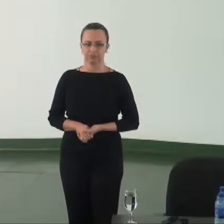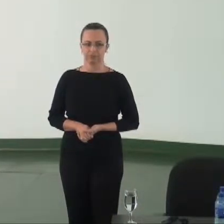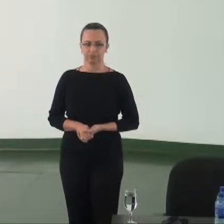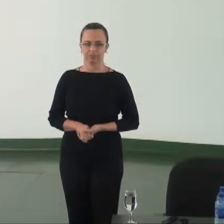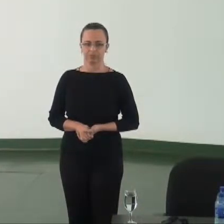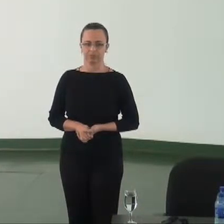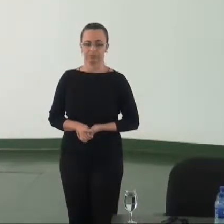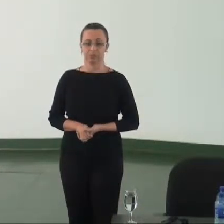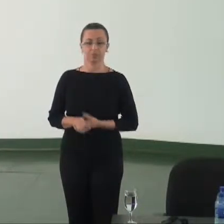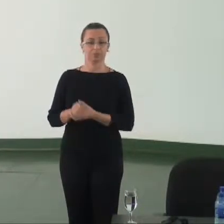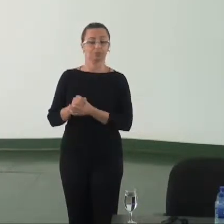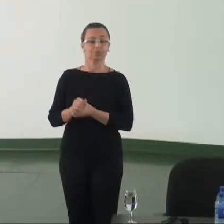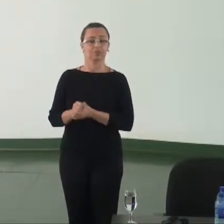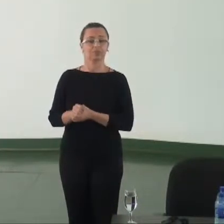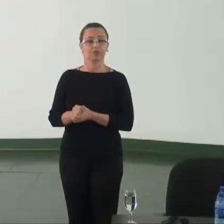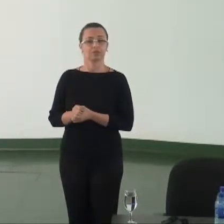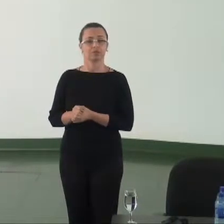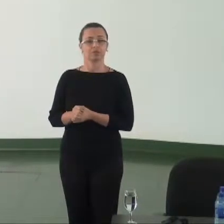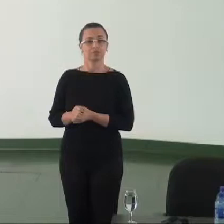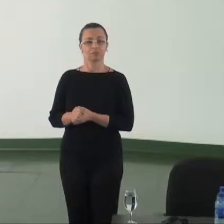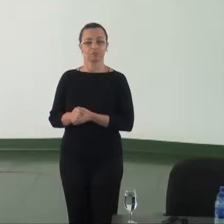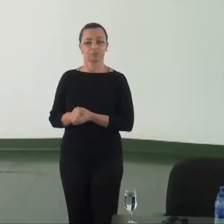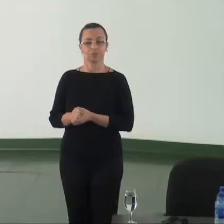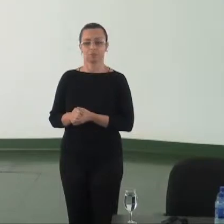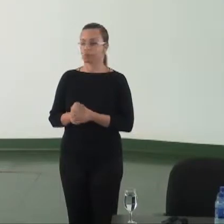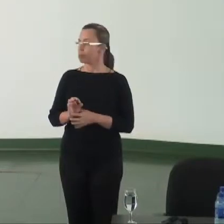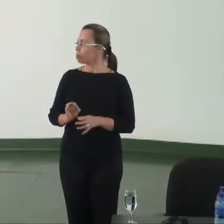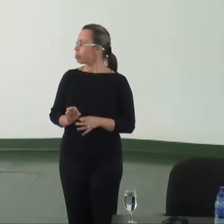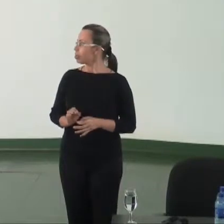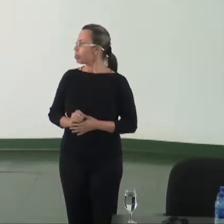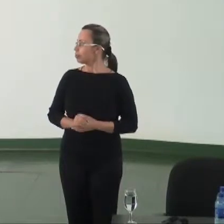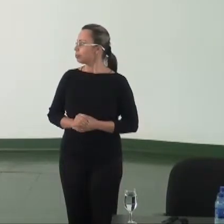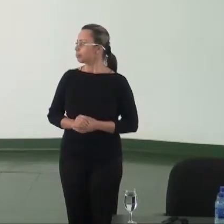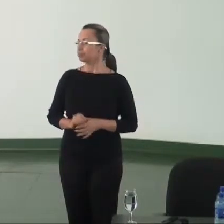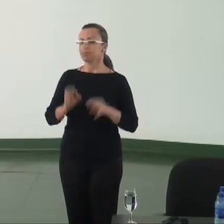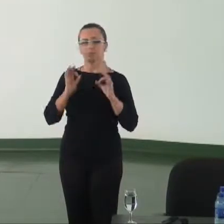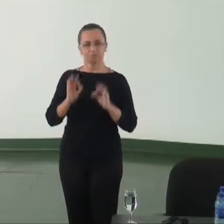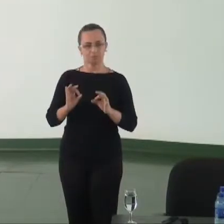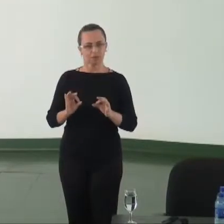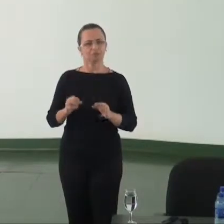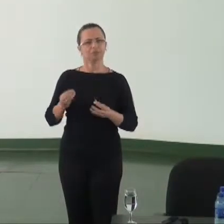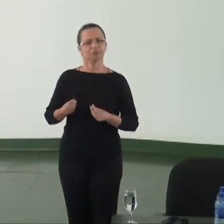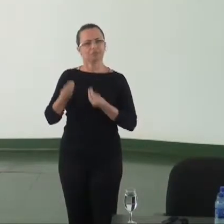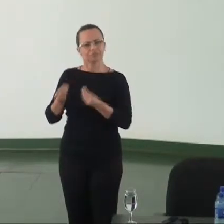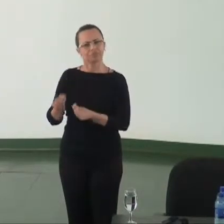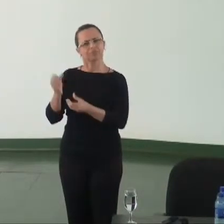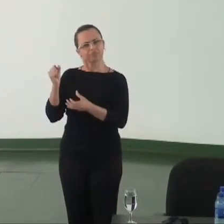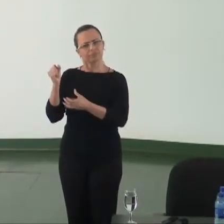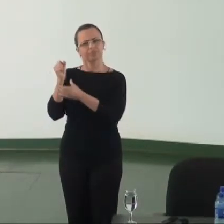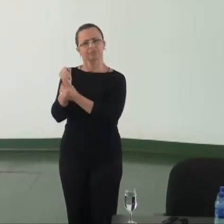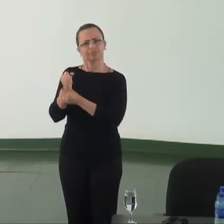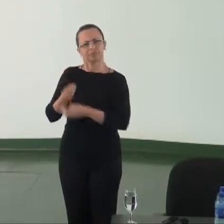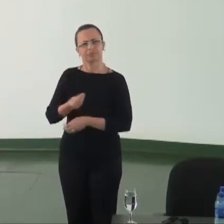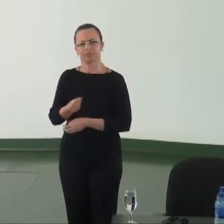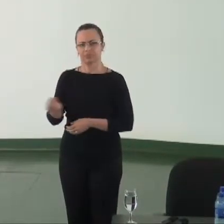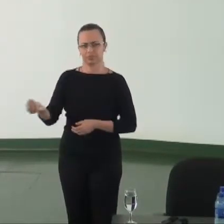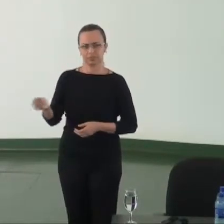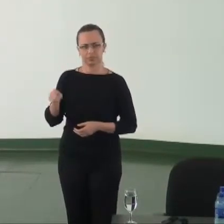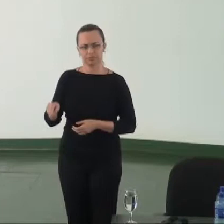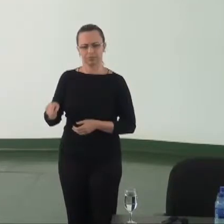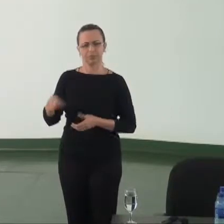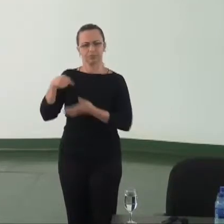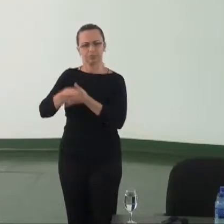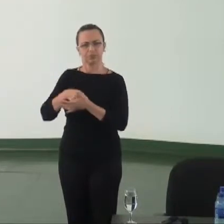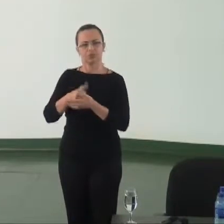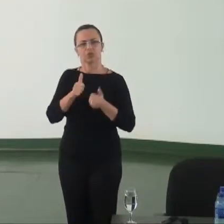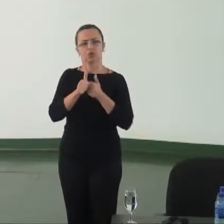Garantir a segurança Estou certo? Sim, garantir a segurança dos ativistas sociais acompanhando a execução